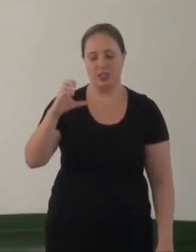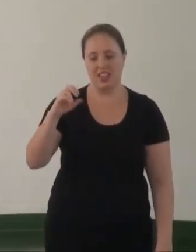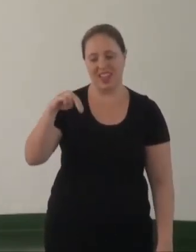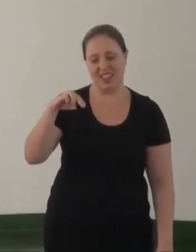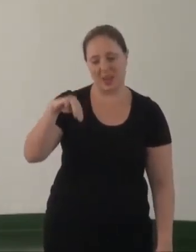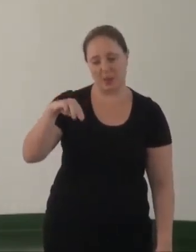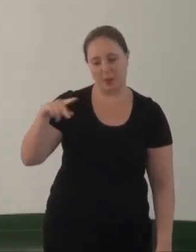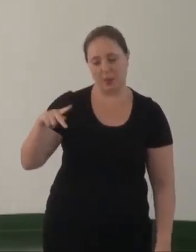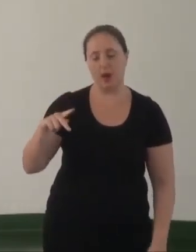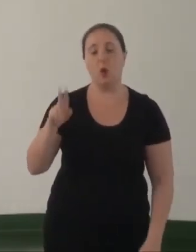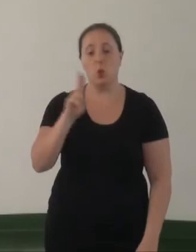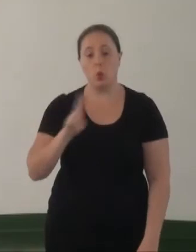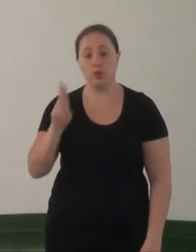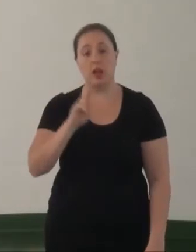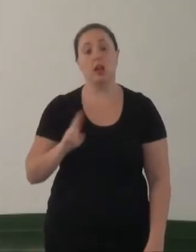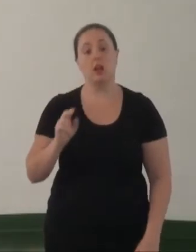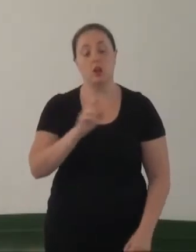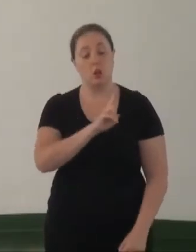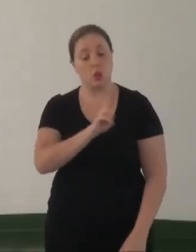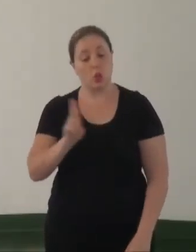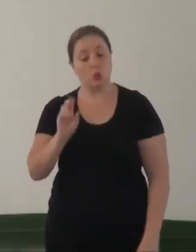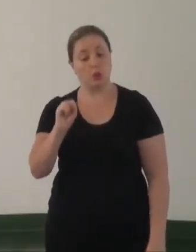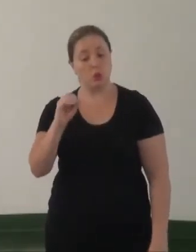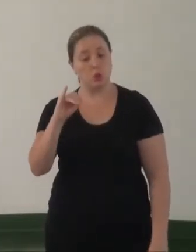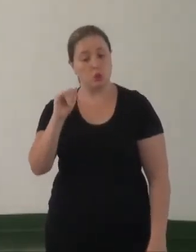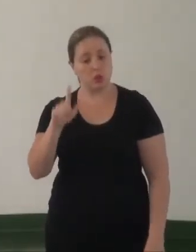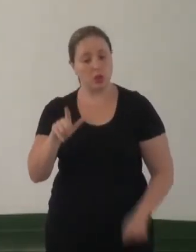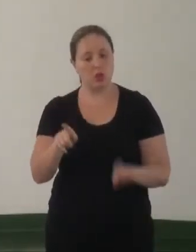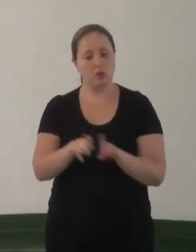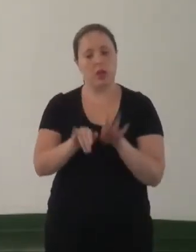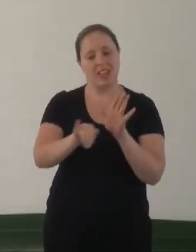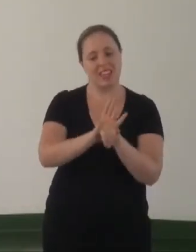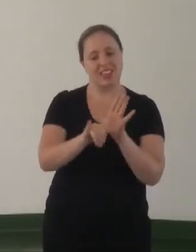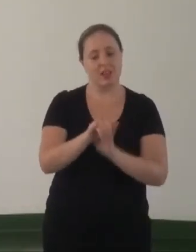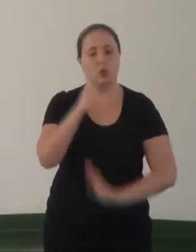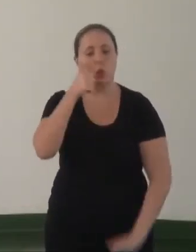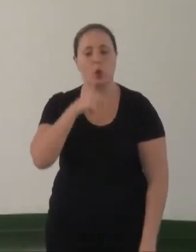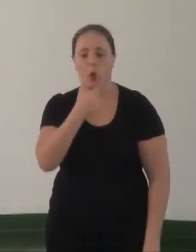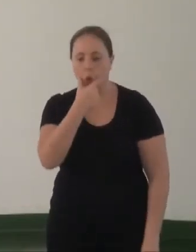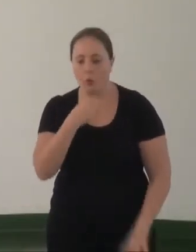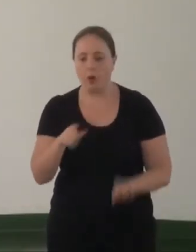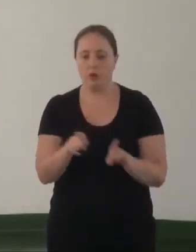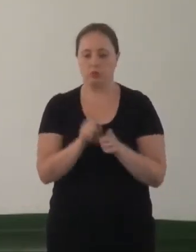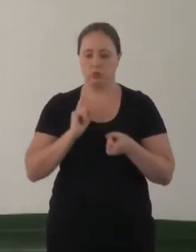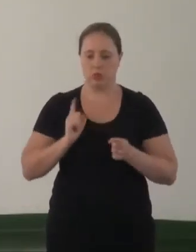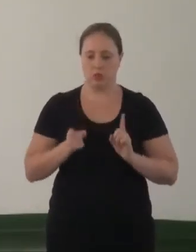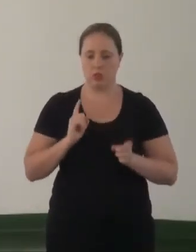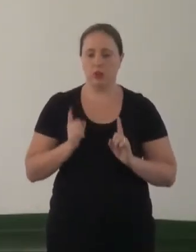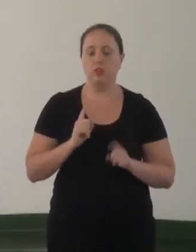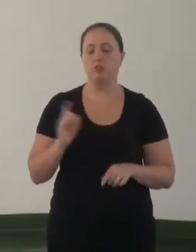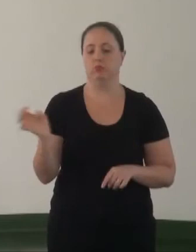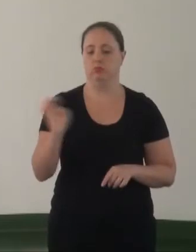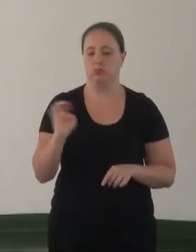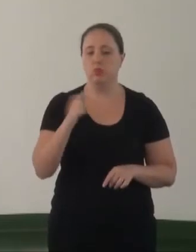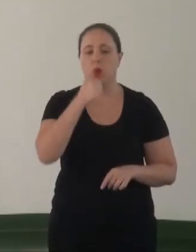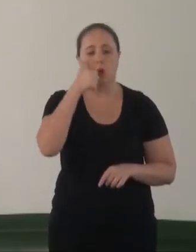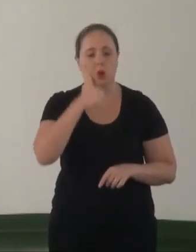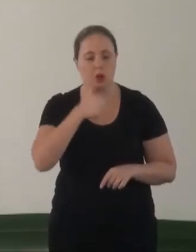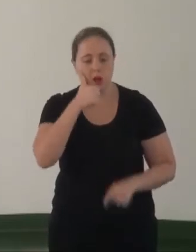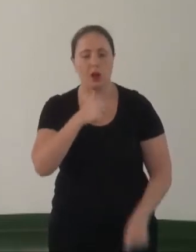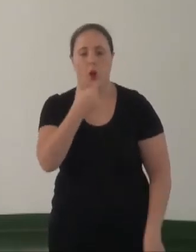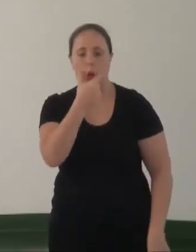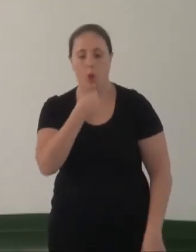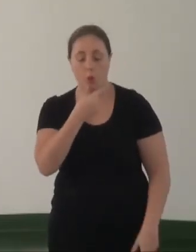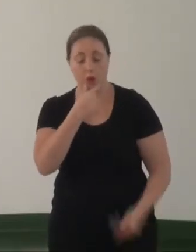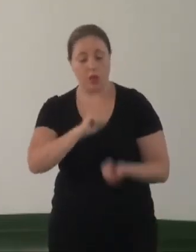social, especialmente para a identidade de gênero, as travestis, as mulheres e os homens transexuais com a devida